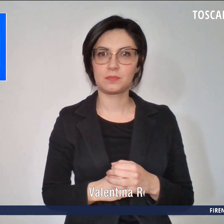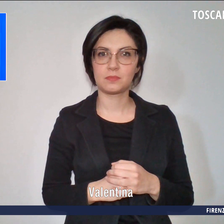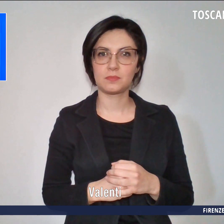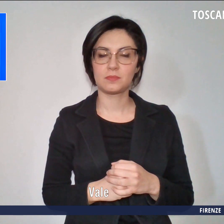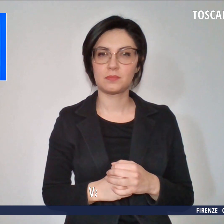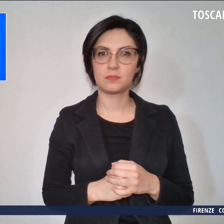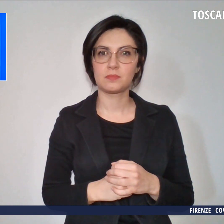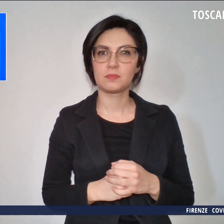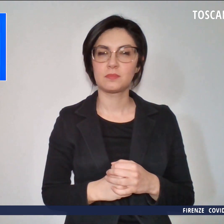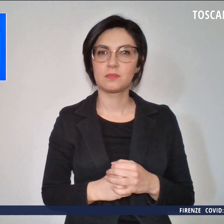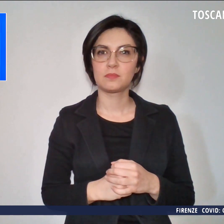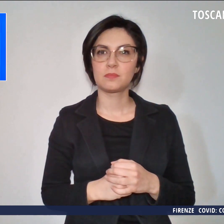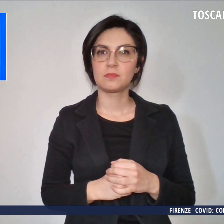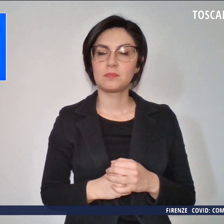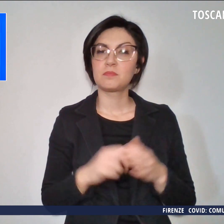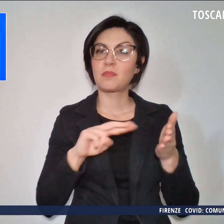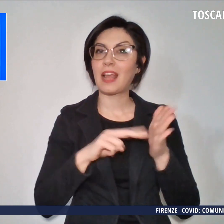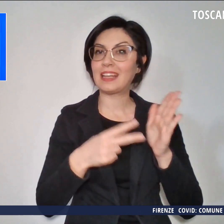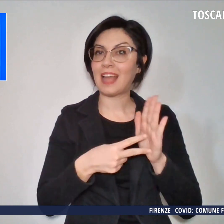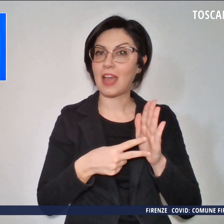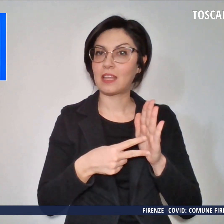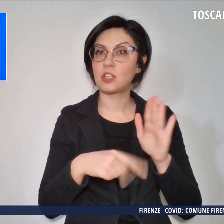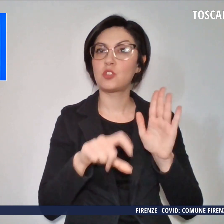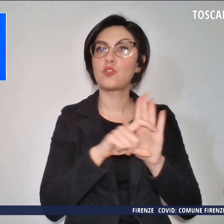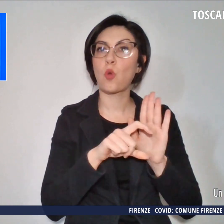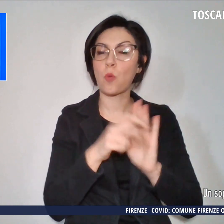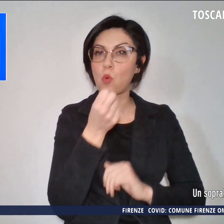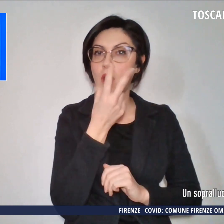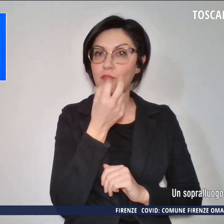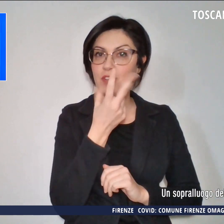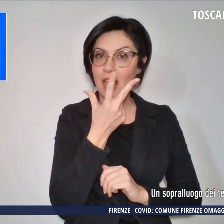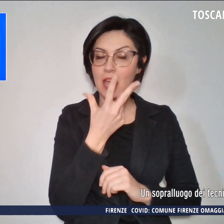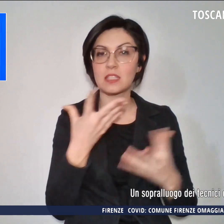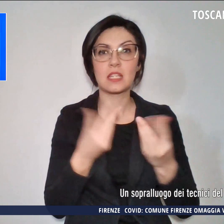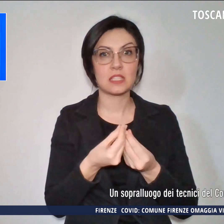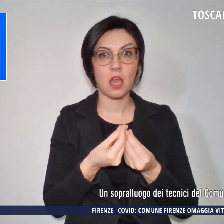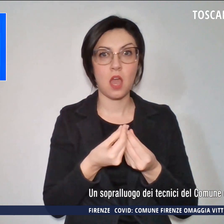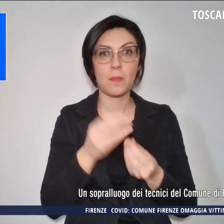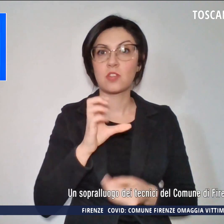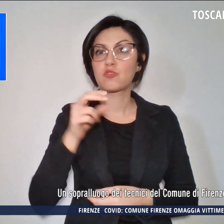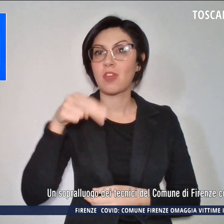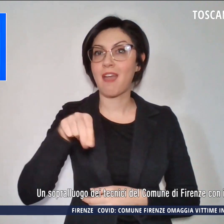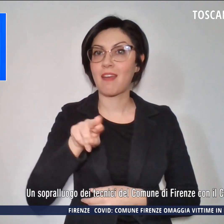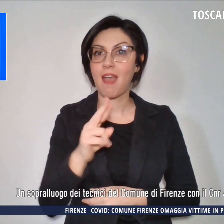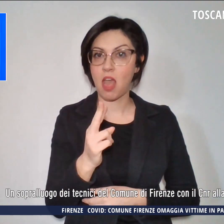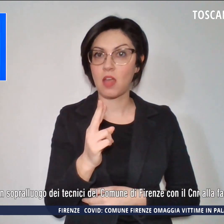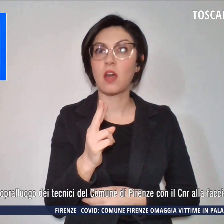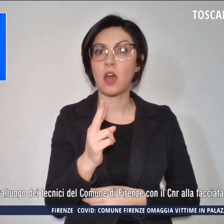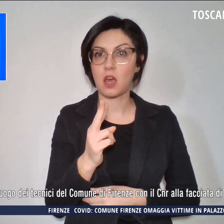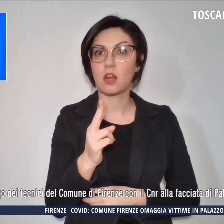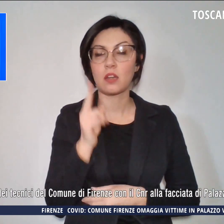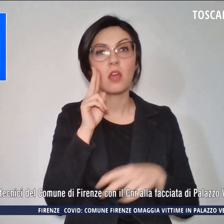un sopralluogo dei tecnici del Comune di Firenze con il CNR alla